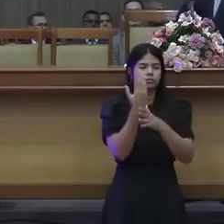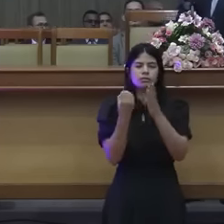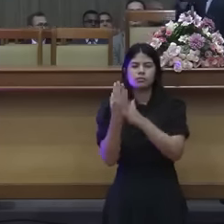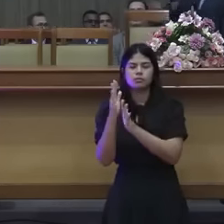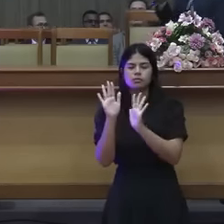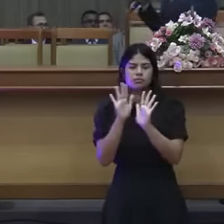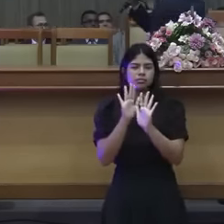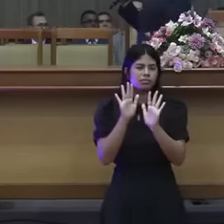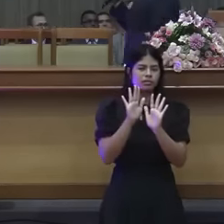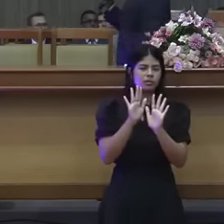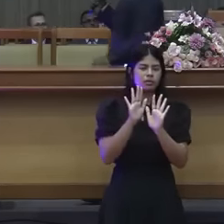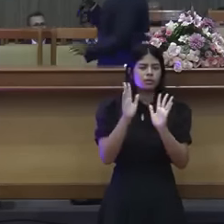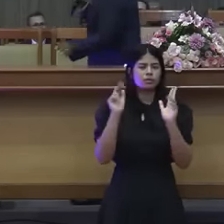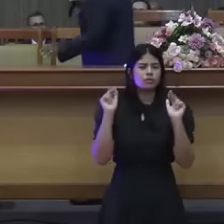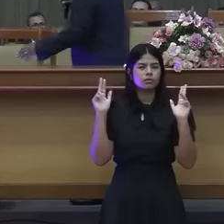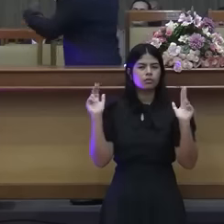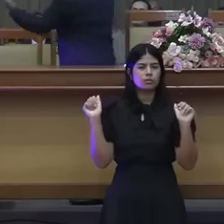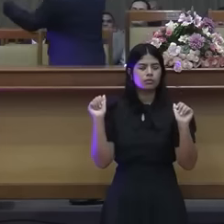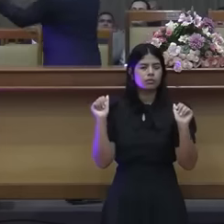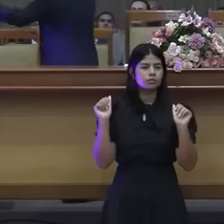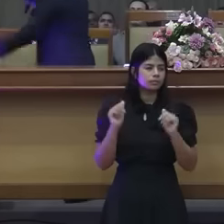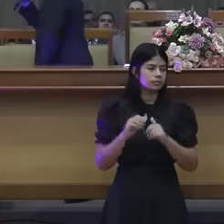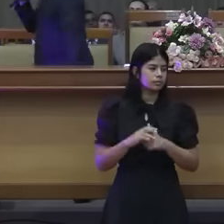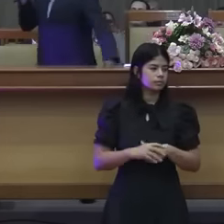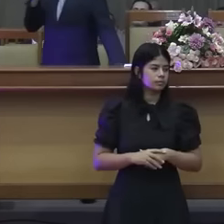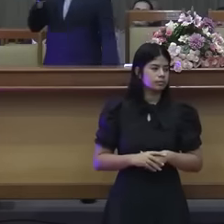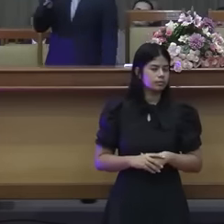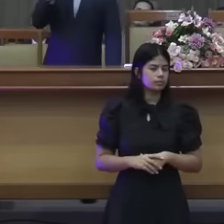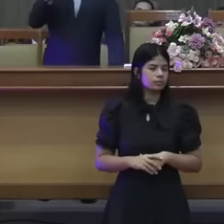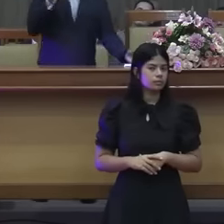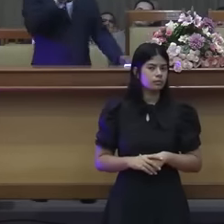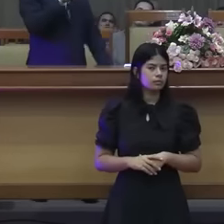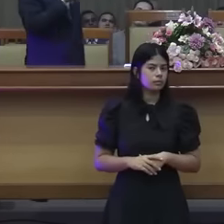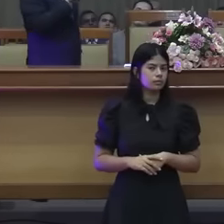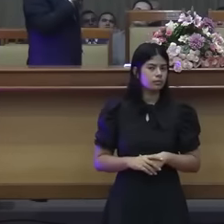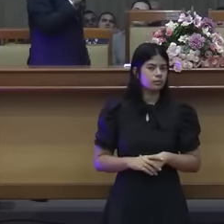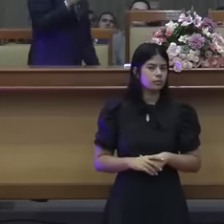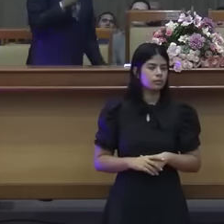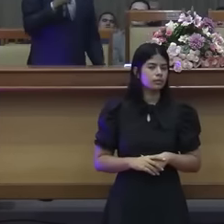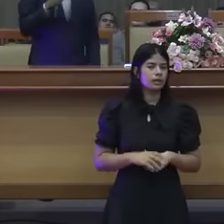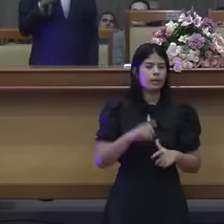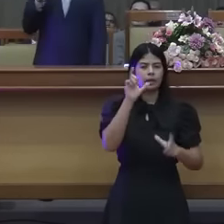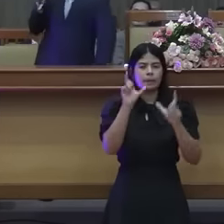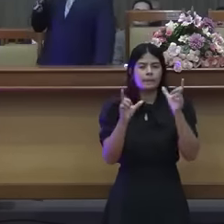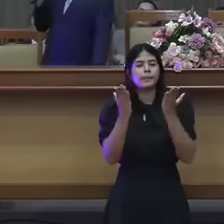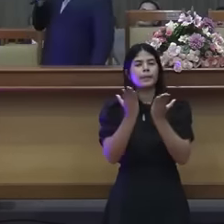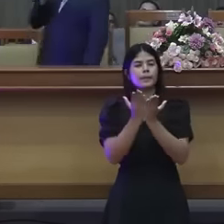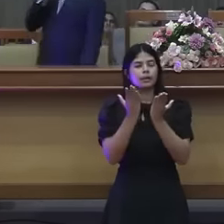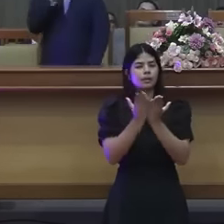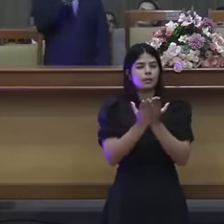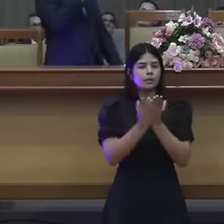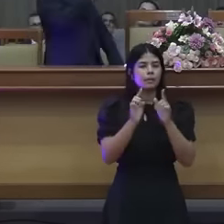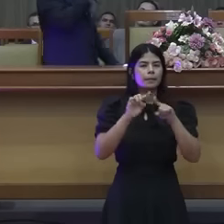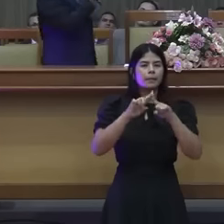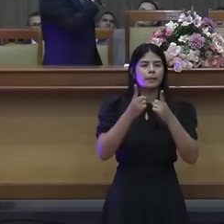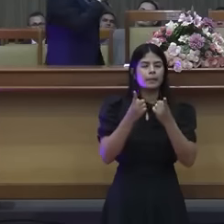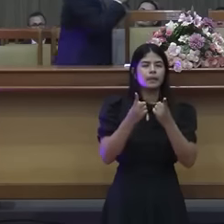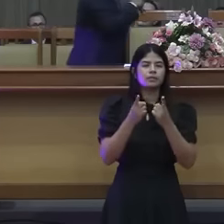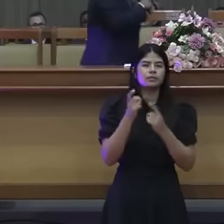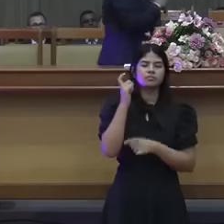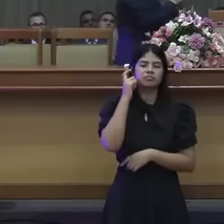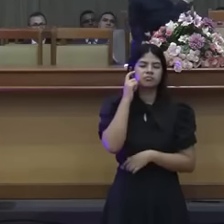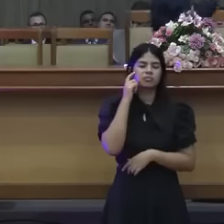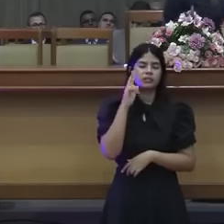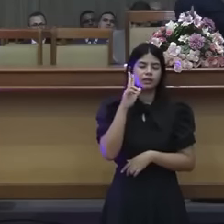Não invente nada. Tem até irmão que diz... Até irmão crente. já vi irmão crente. Até pastor. É, rapaz, eu nunca tinha visto isso.